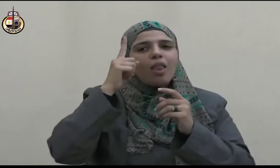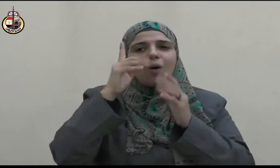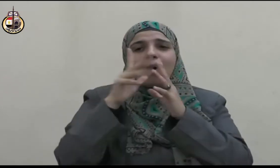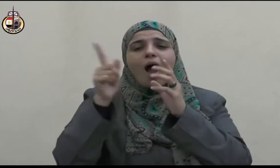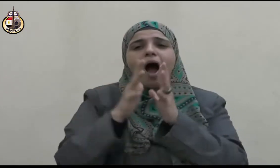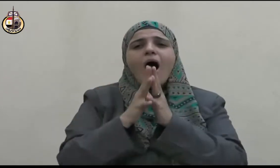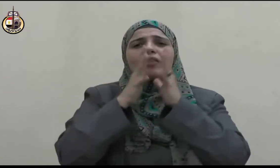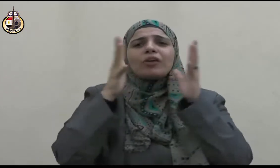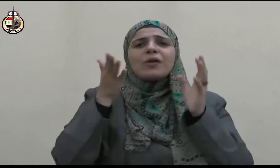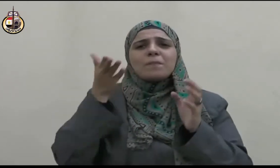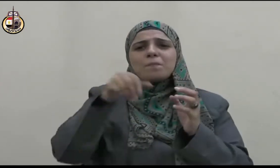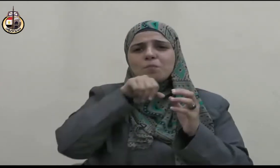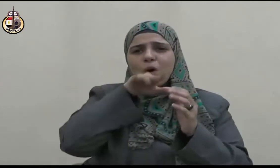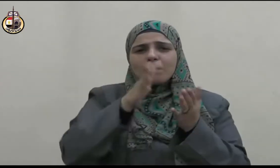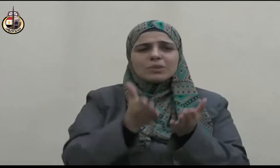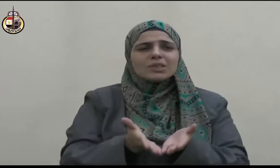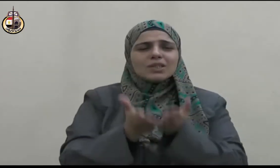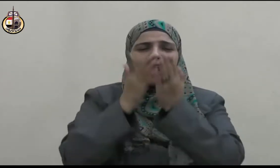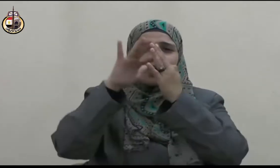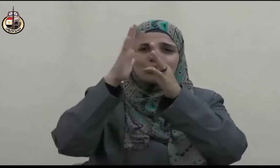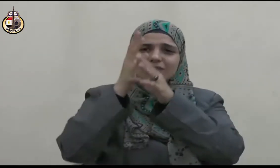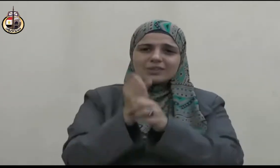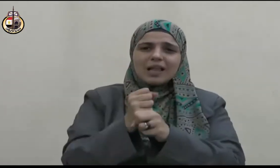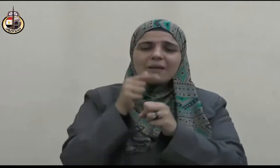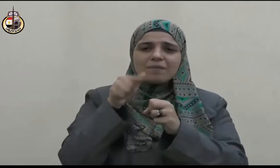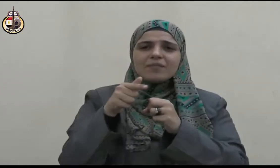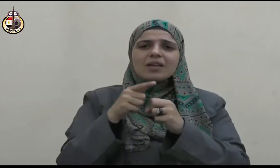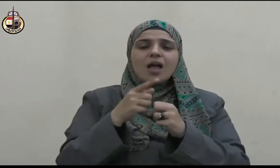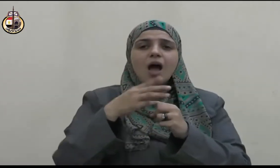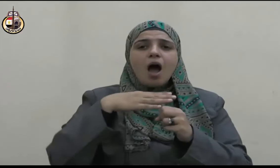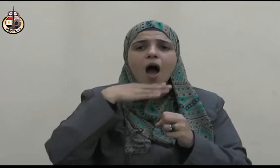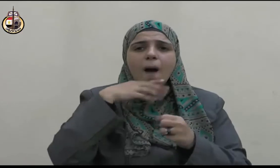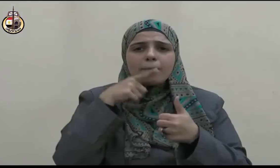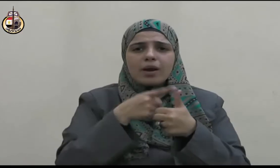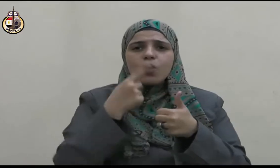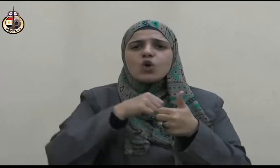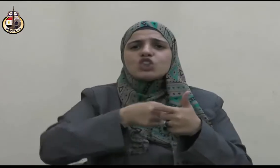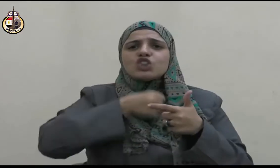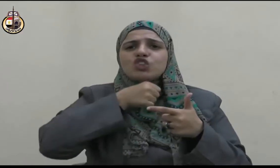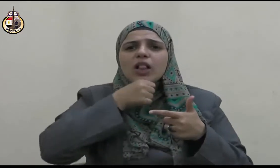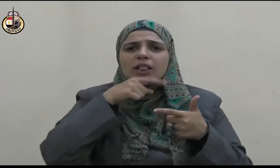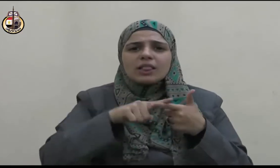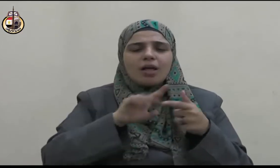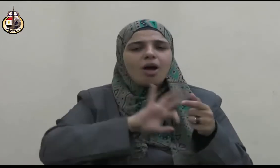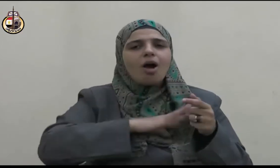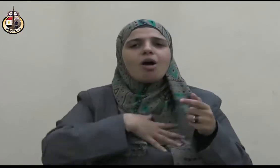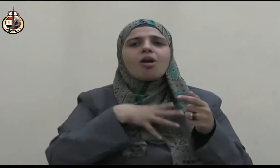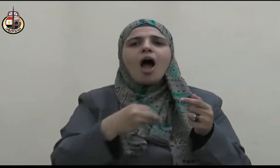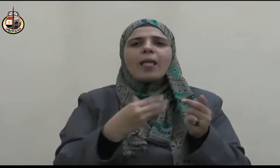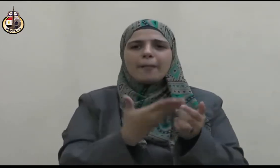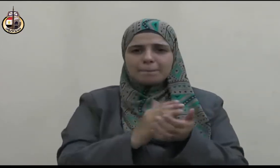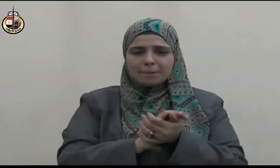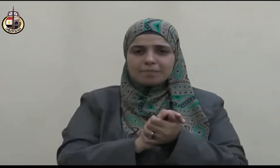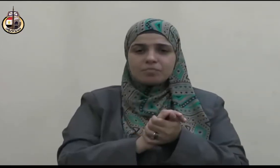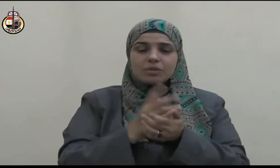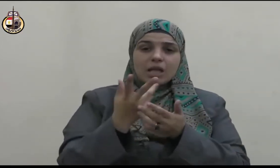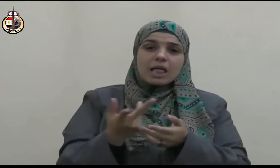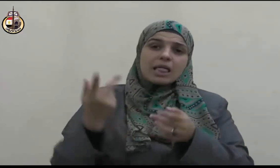فقال الأقرع إن لي عشرة من الولد ما قبلت منهم أحدا